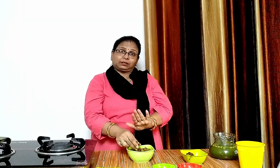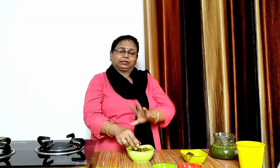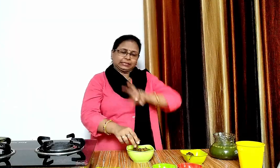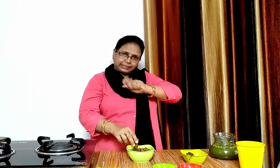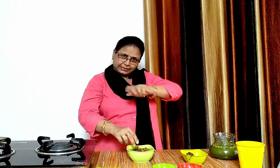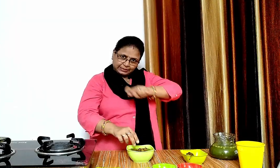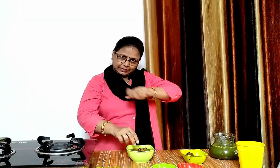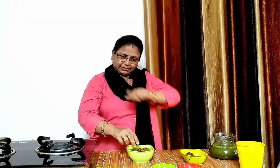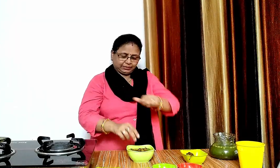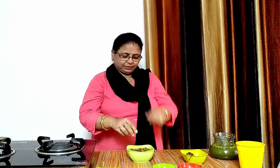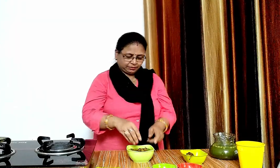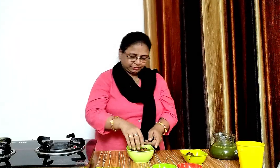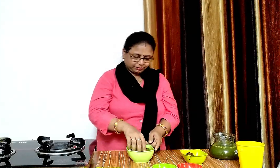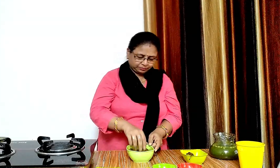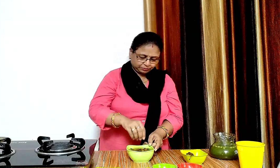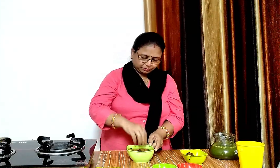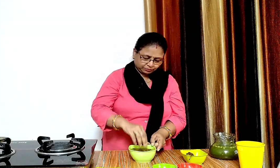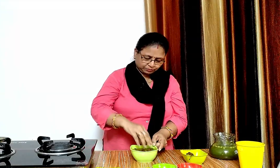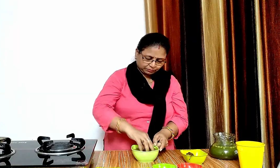अब हम इसका सारा पल्प अच्ची से निकाल लेंगे